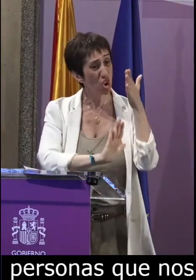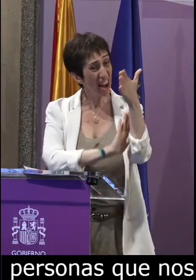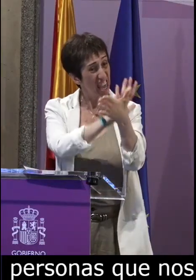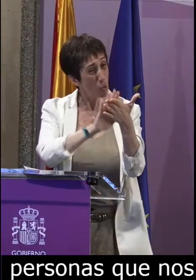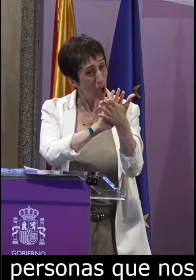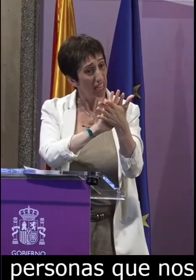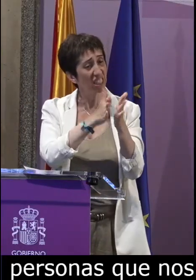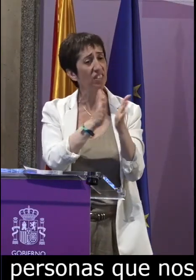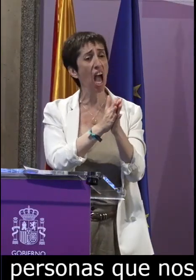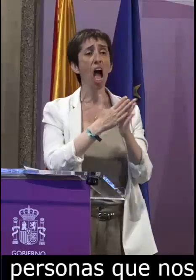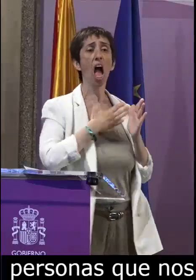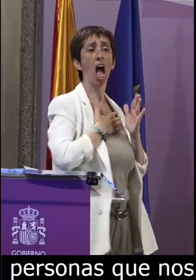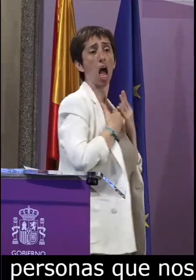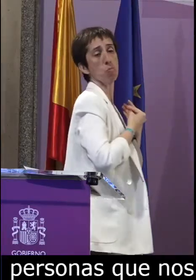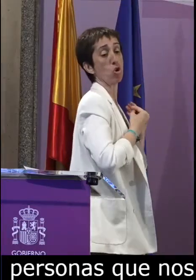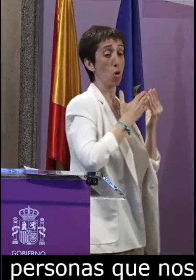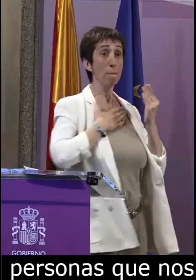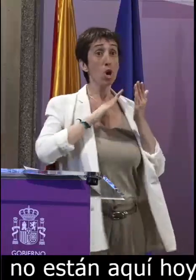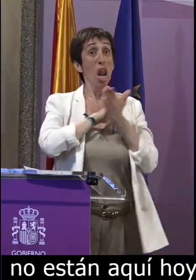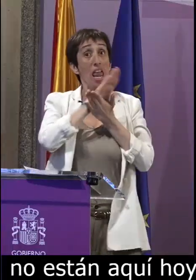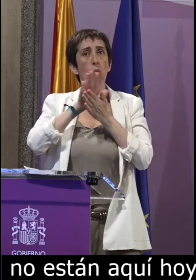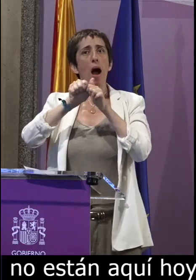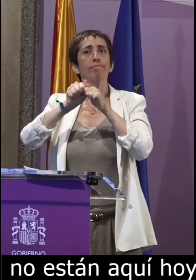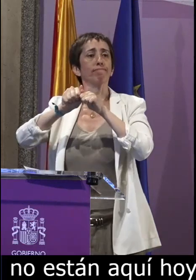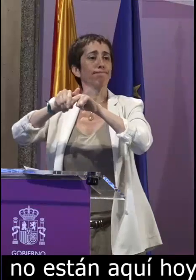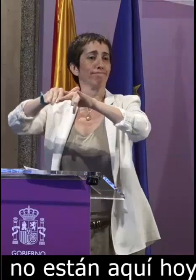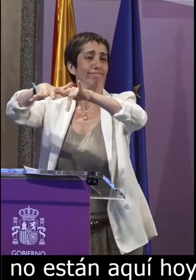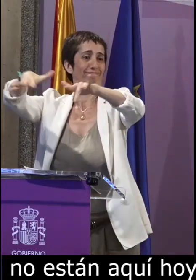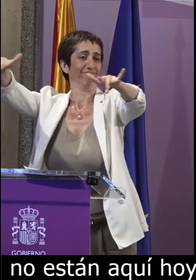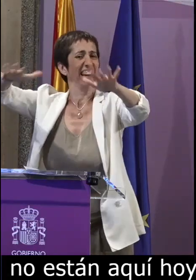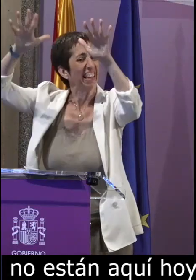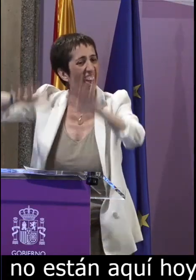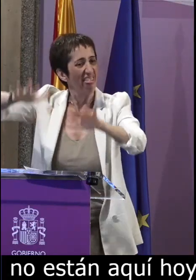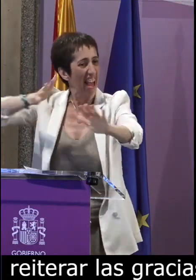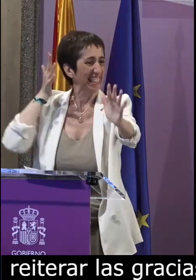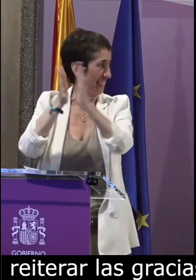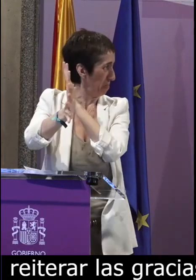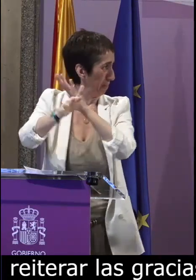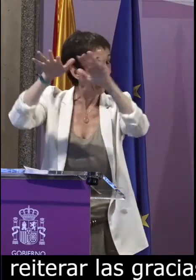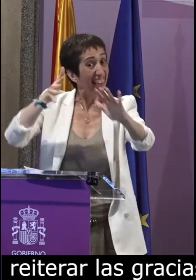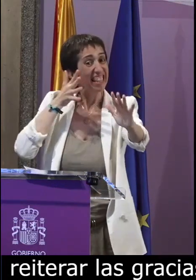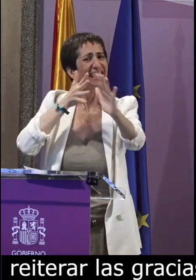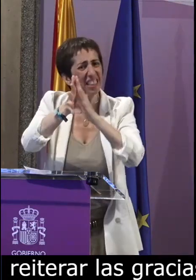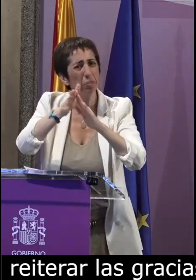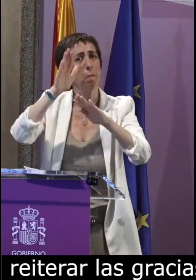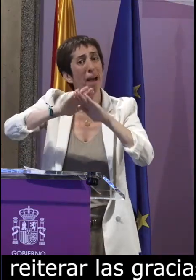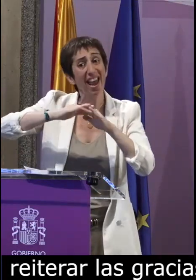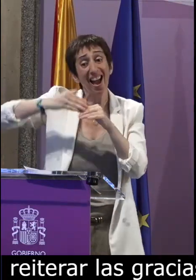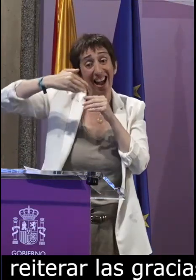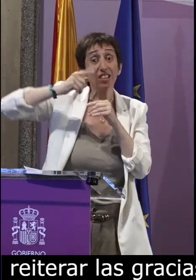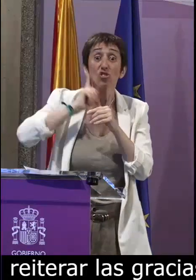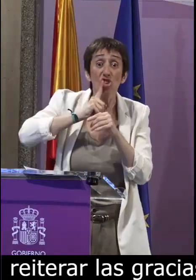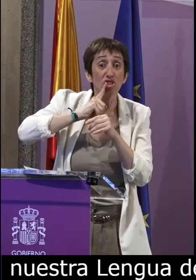de verdad porque vuestra lengua de signos se va a difundir a partir de ahora va a quedar siempre